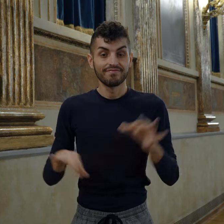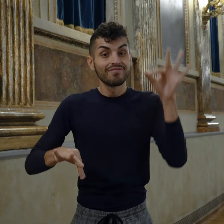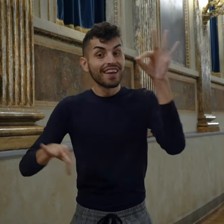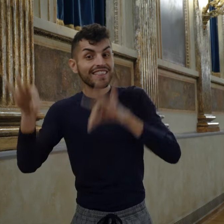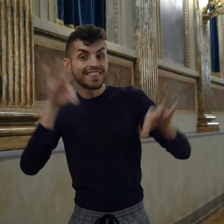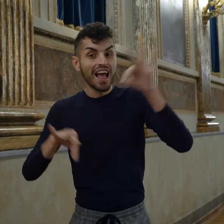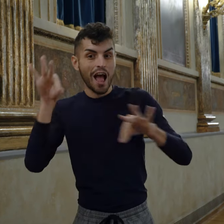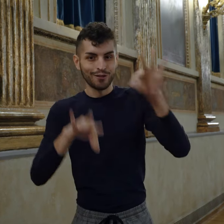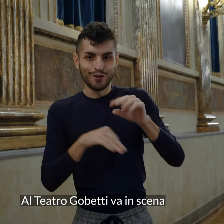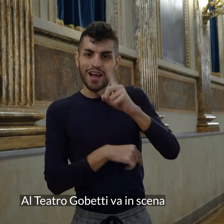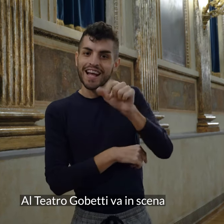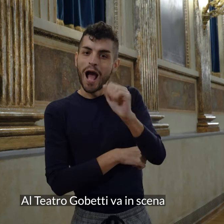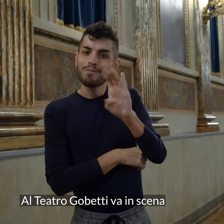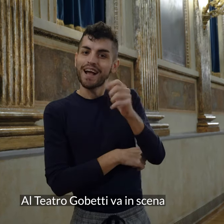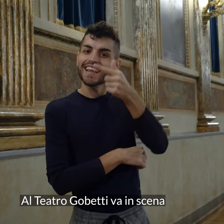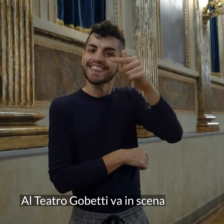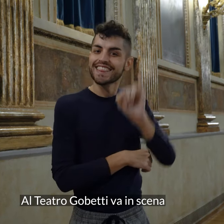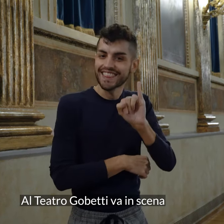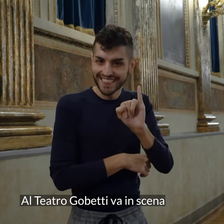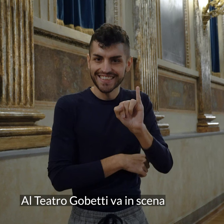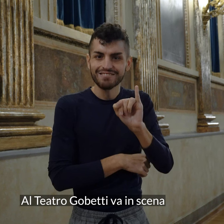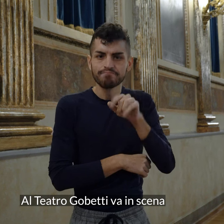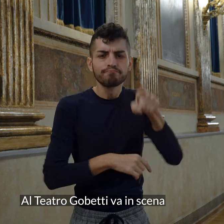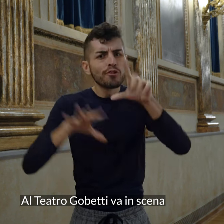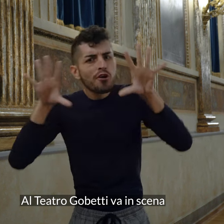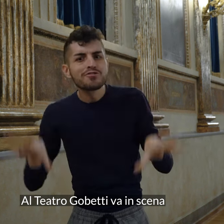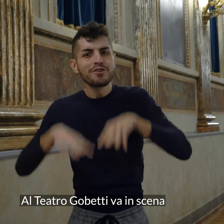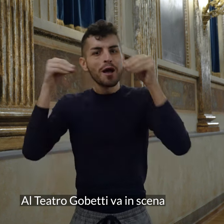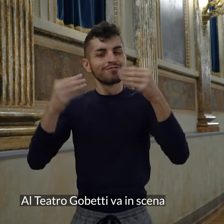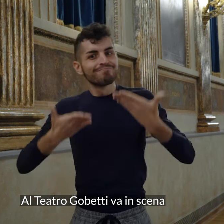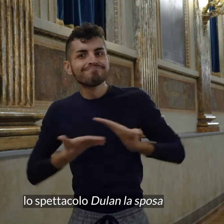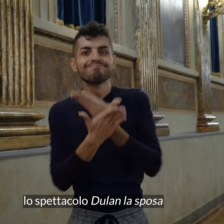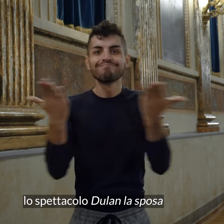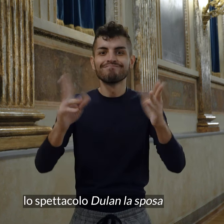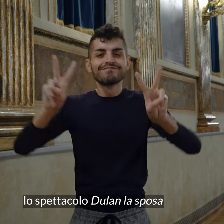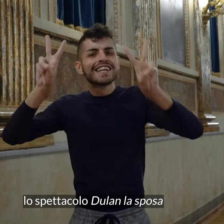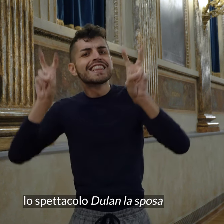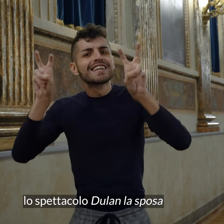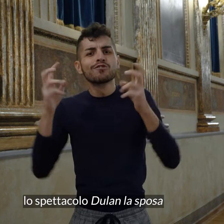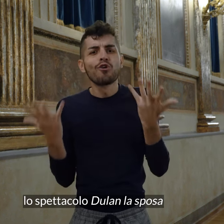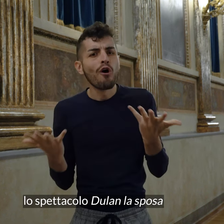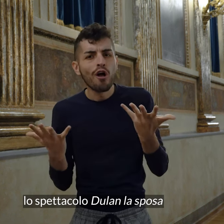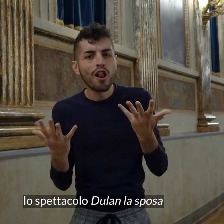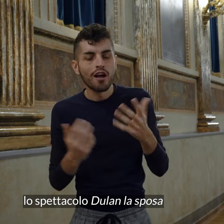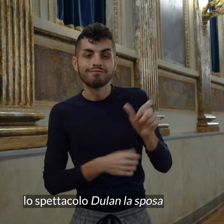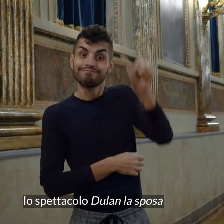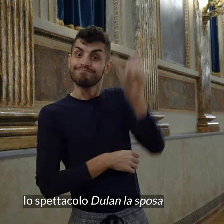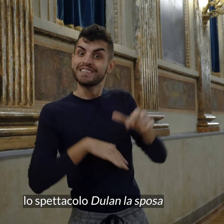Al teatro Gobetti va in scena lo spettacolo Dulan la